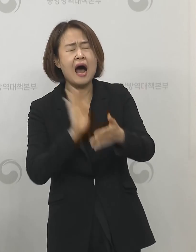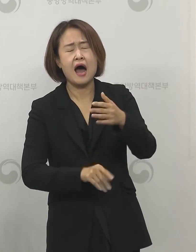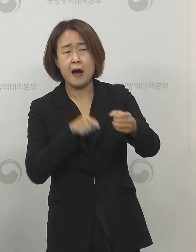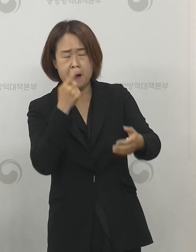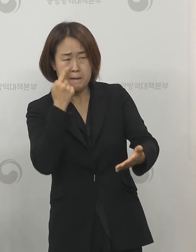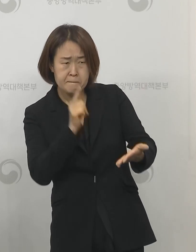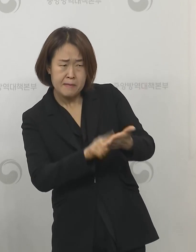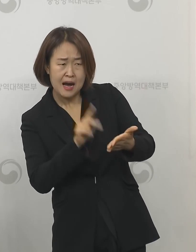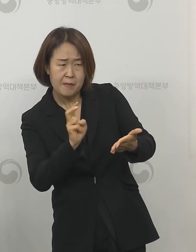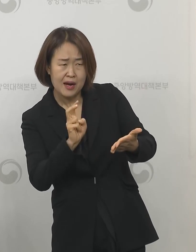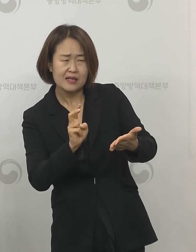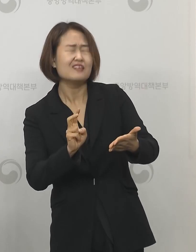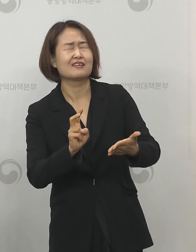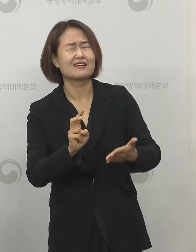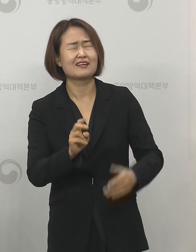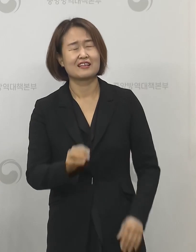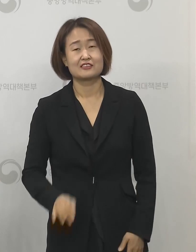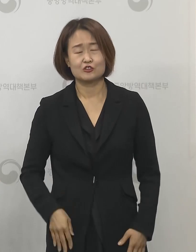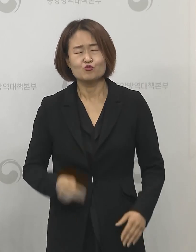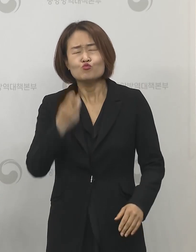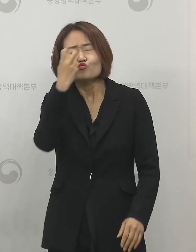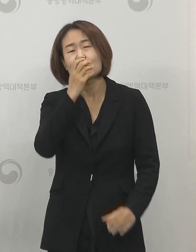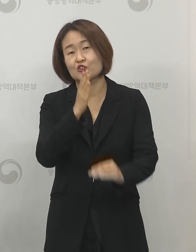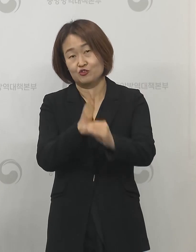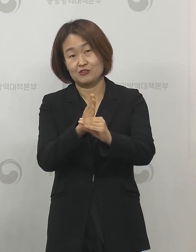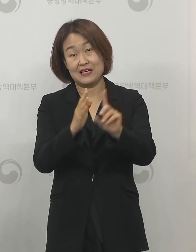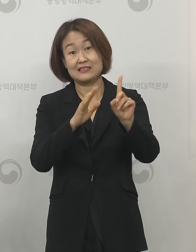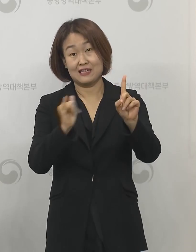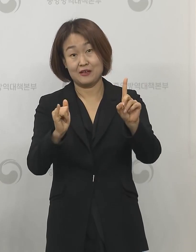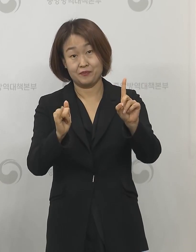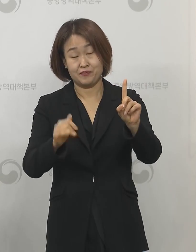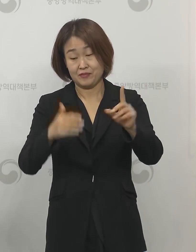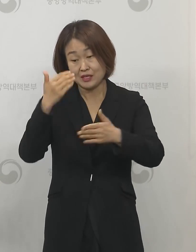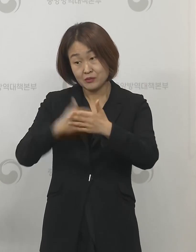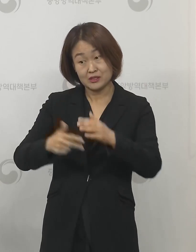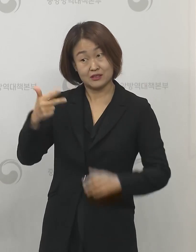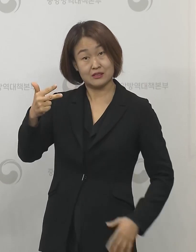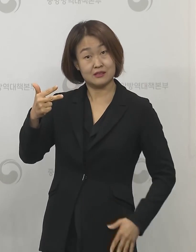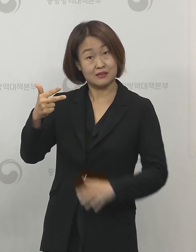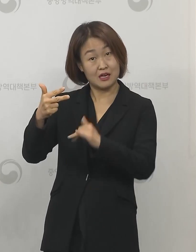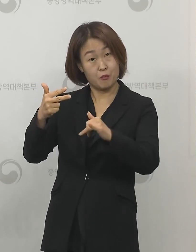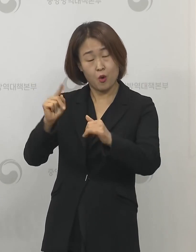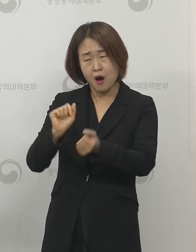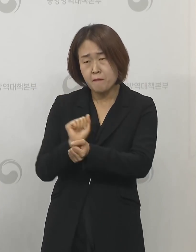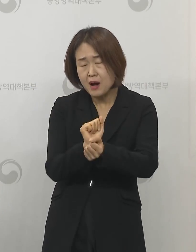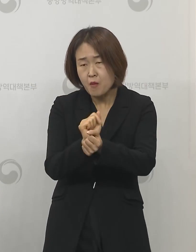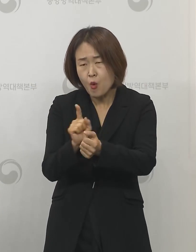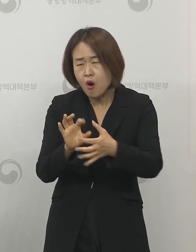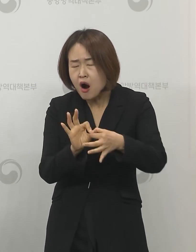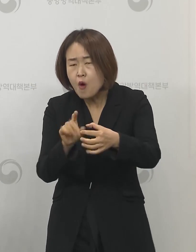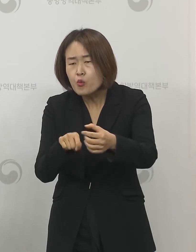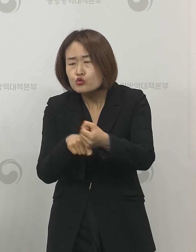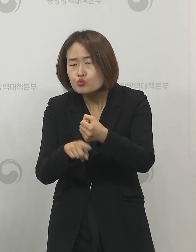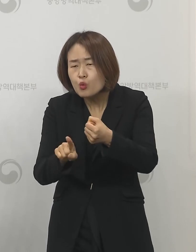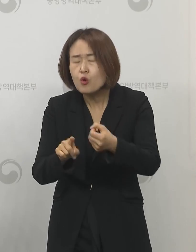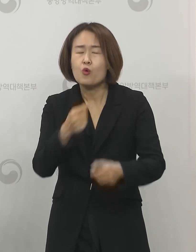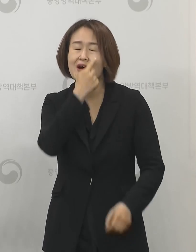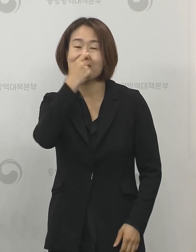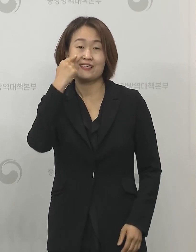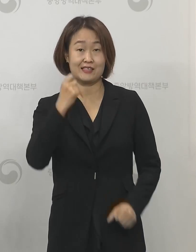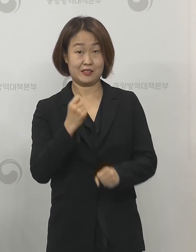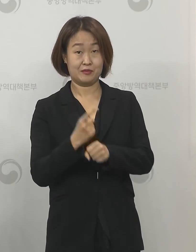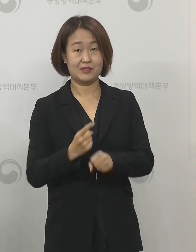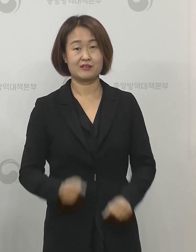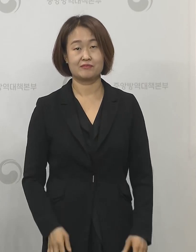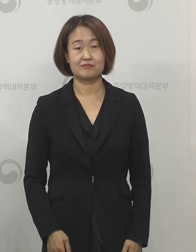현재 역학조사가 진행 중에 있습니다 1명이 조사 진행 중이고 7명은 감염 경로가 확인된 사례입니다 네 두